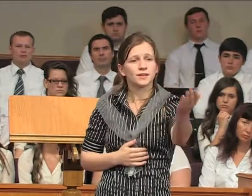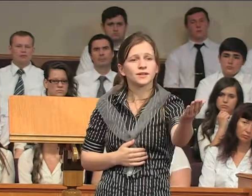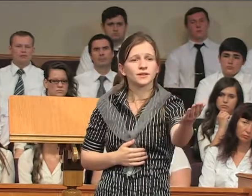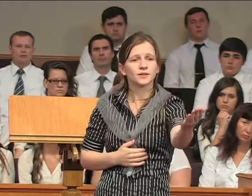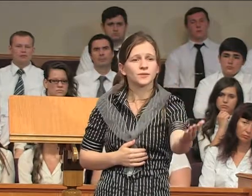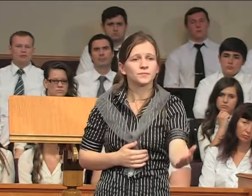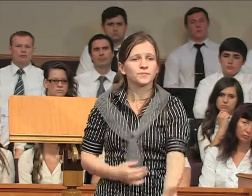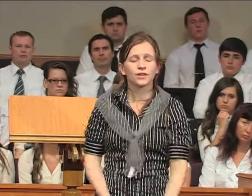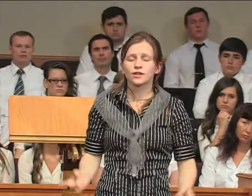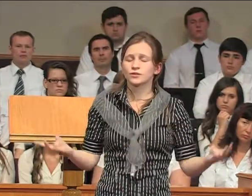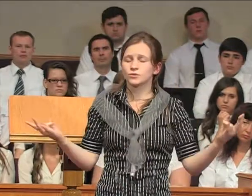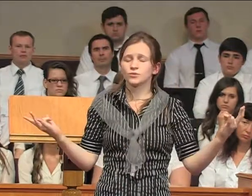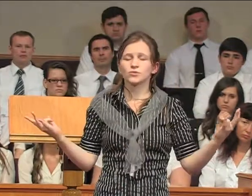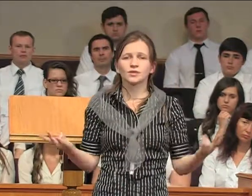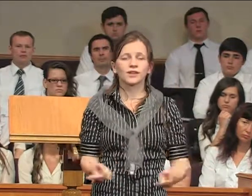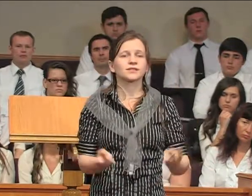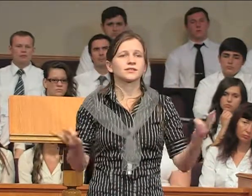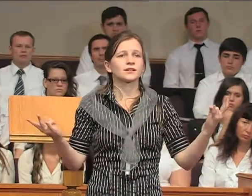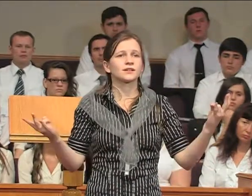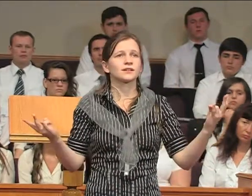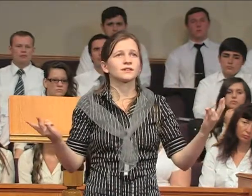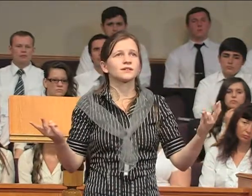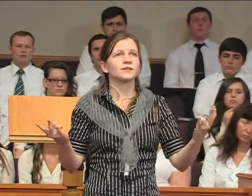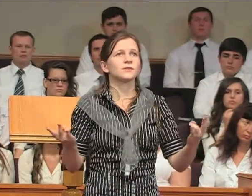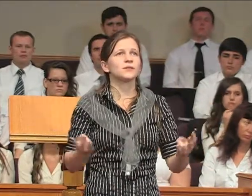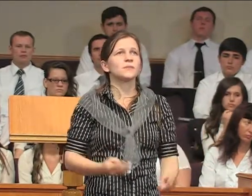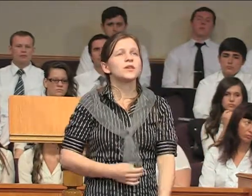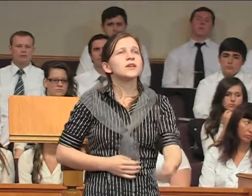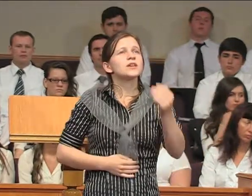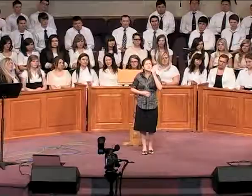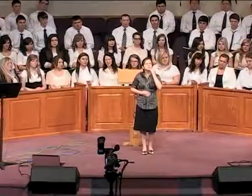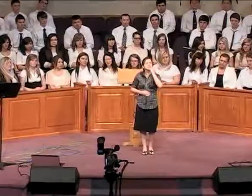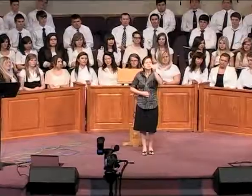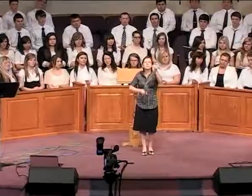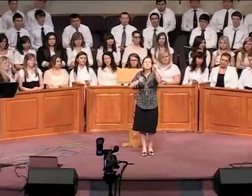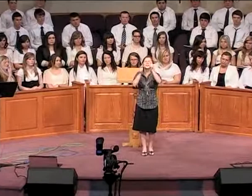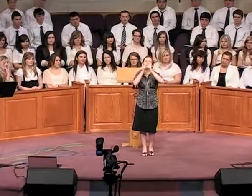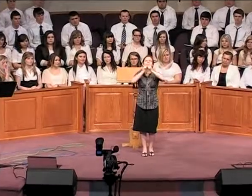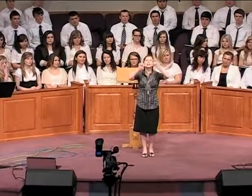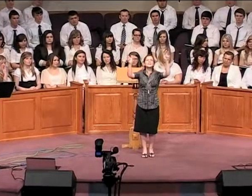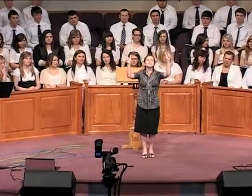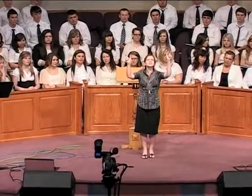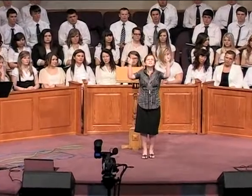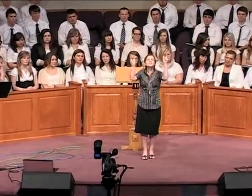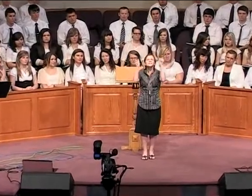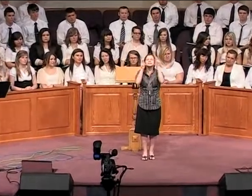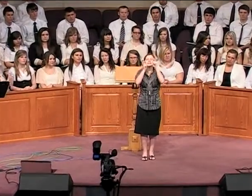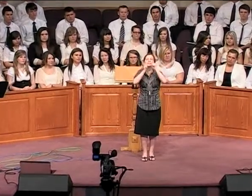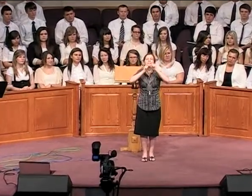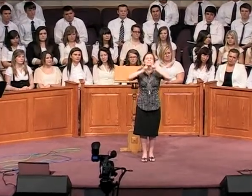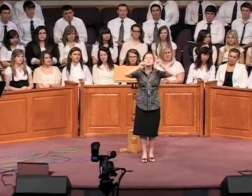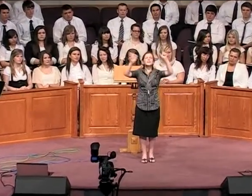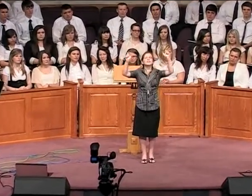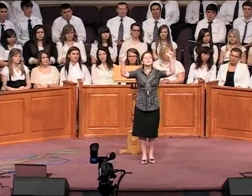нуждался. И ты воскреснешь в стенах